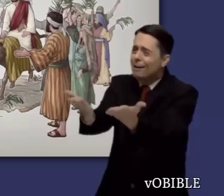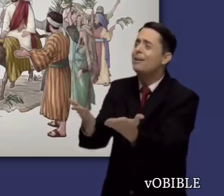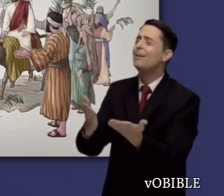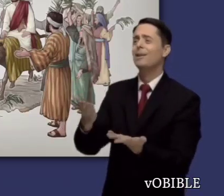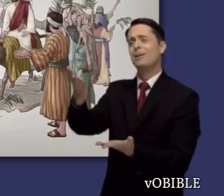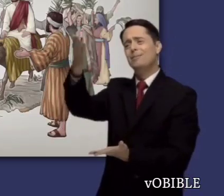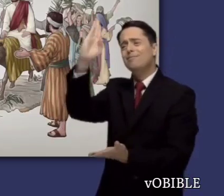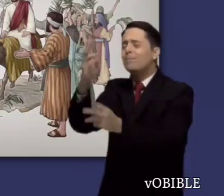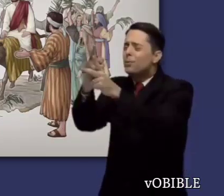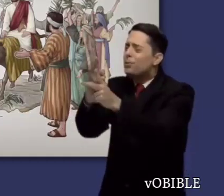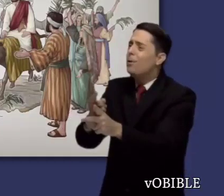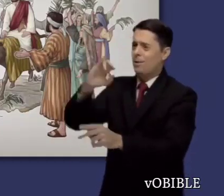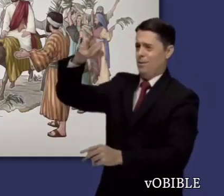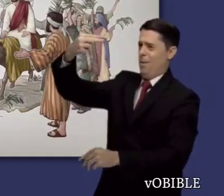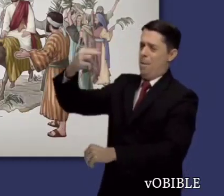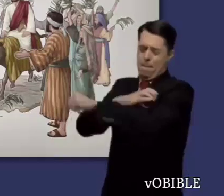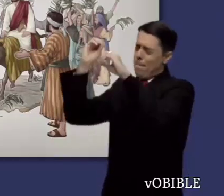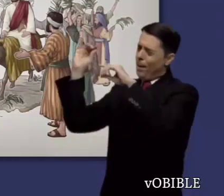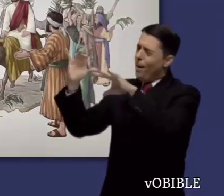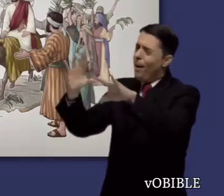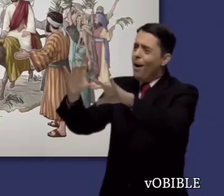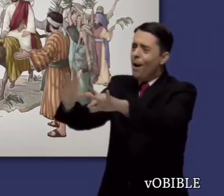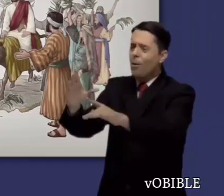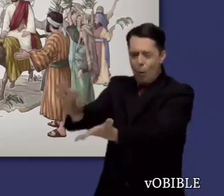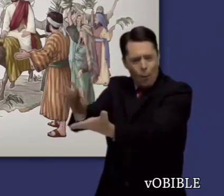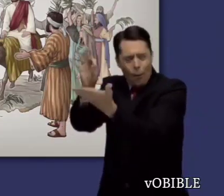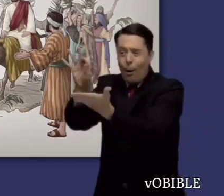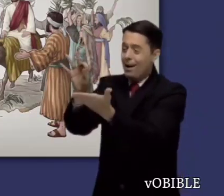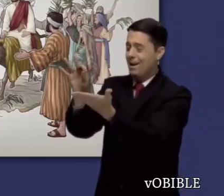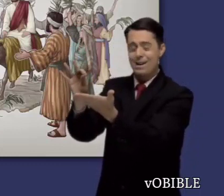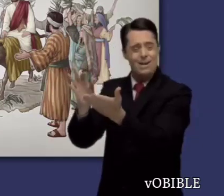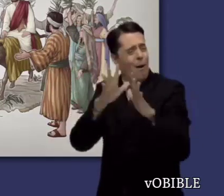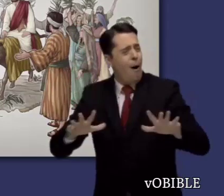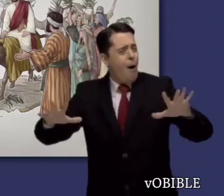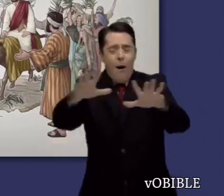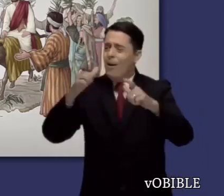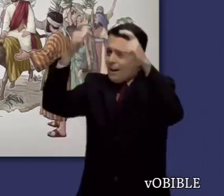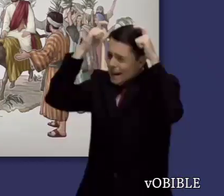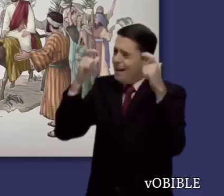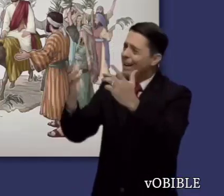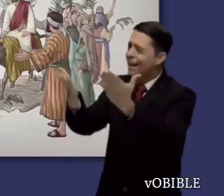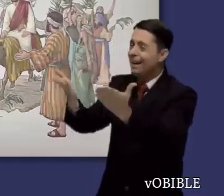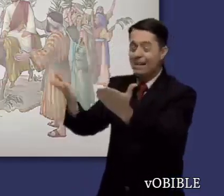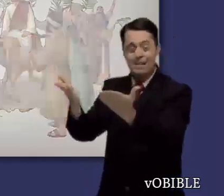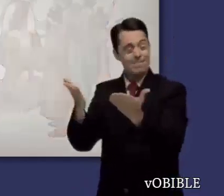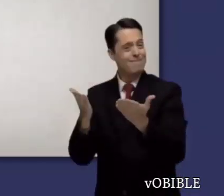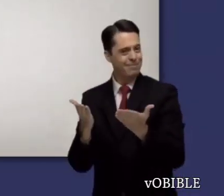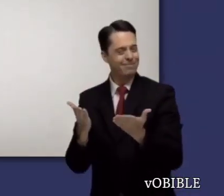Salva, te rogamos, bendito es el que viene en el nombre de Jehová, sí, el Rey de Israel.